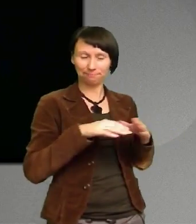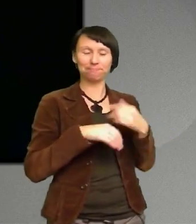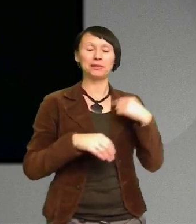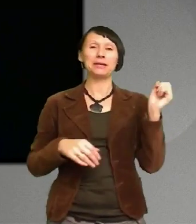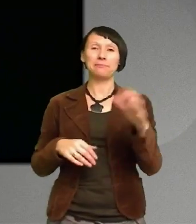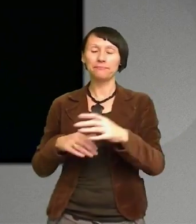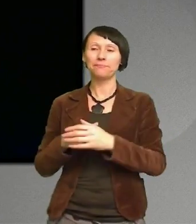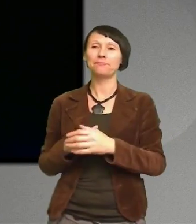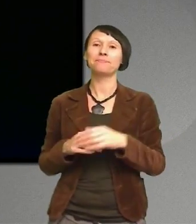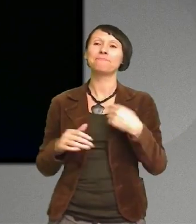kunde göra bättre